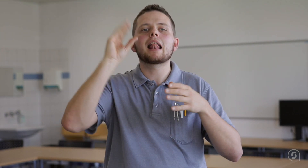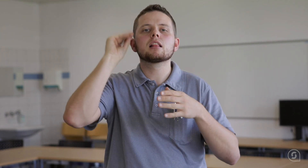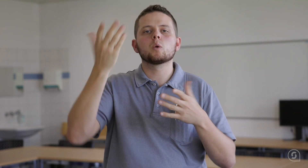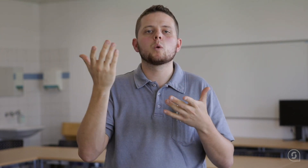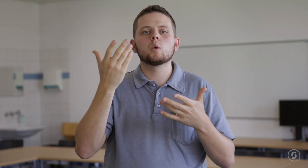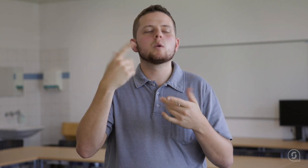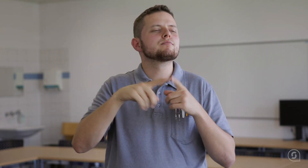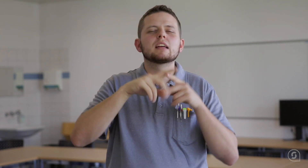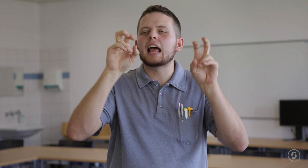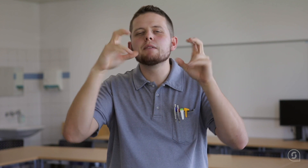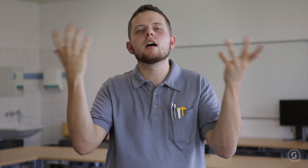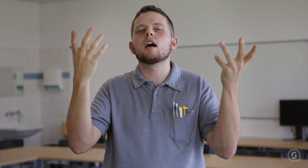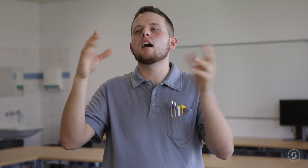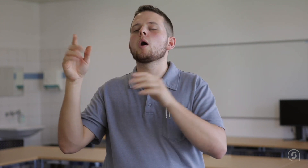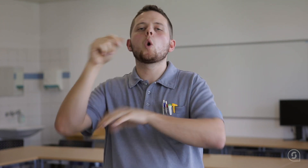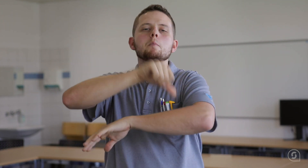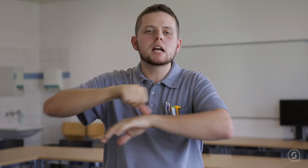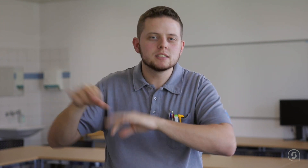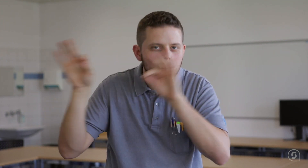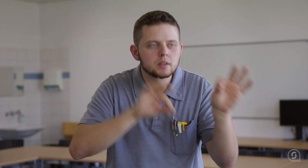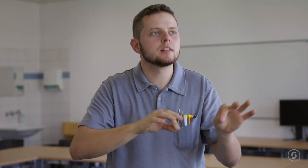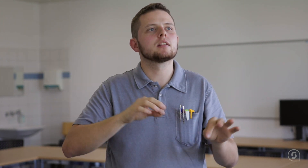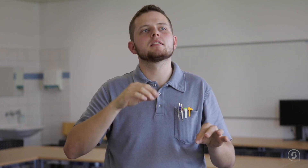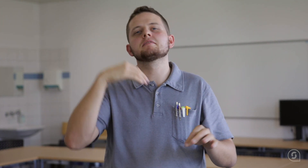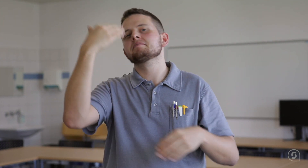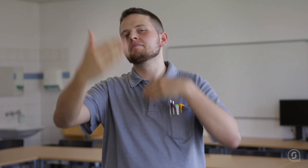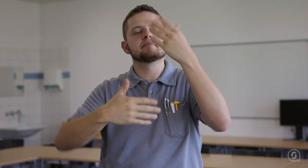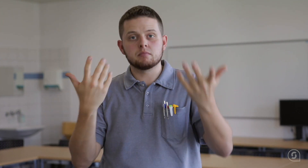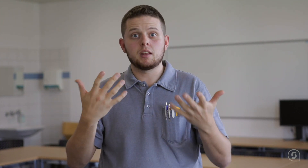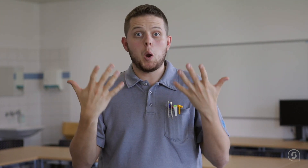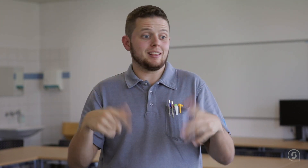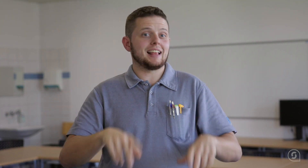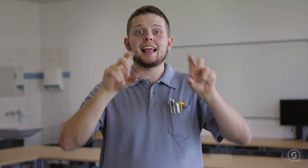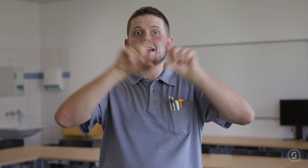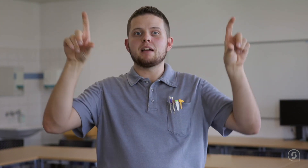statt. Mit verschiedenen Themen wie zum Beispiel zur Durchführung von Operationen oder zur Gebärdensprache.